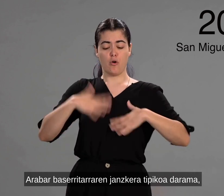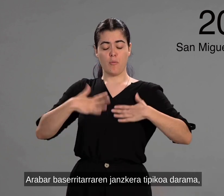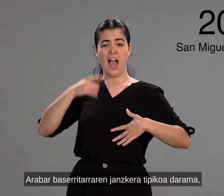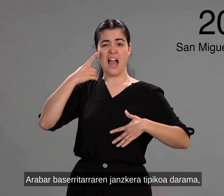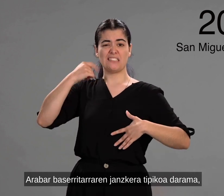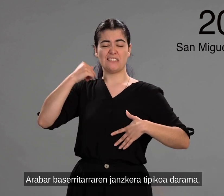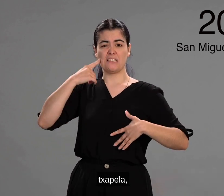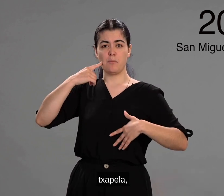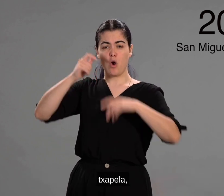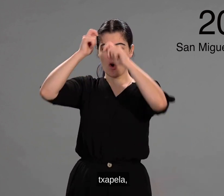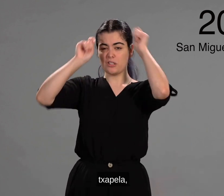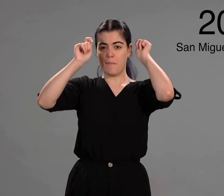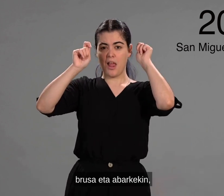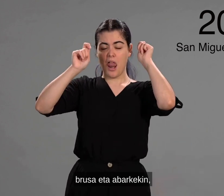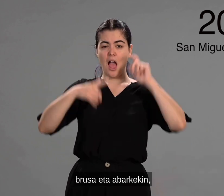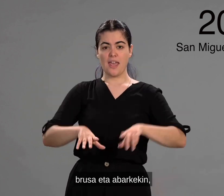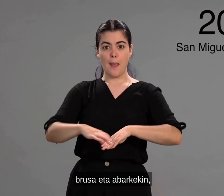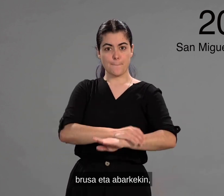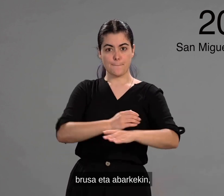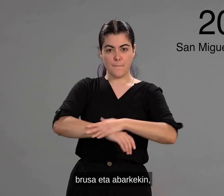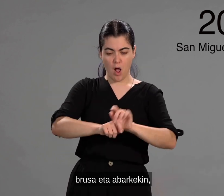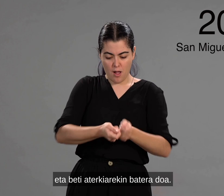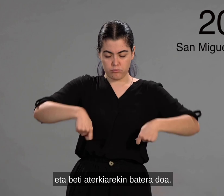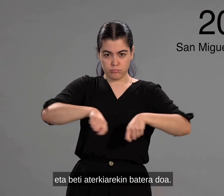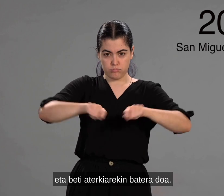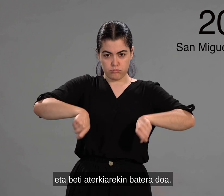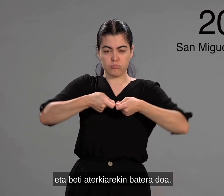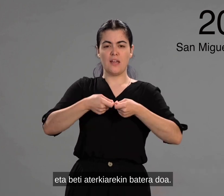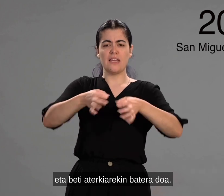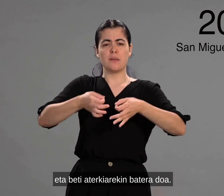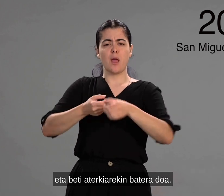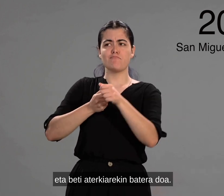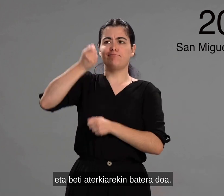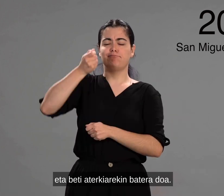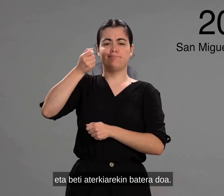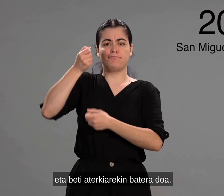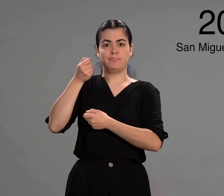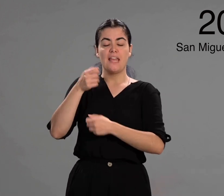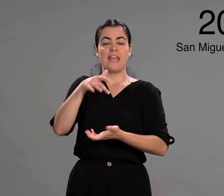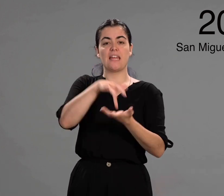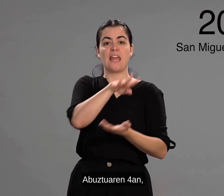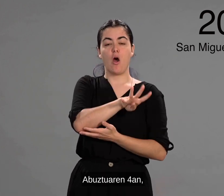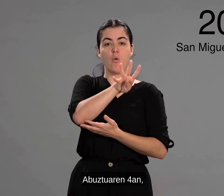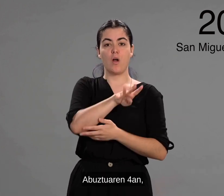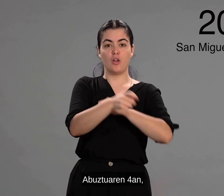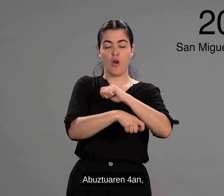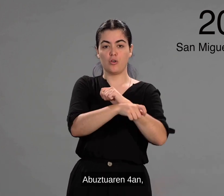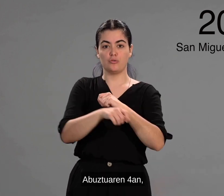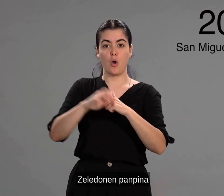tipikoa darama txapela brusa eta abarkekin eta beti aterkiarekin batera doa. Abustuaren lauan